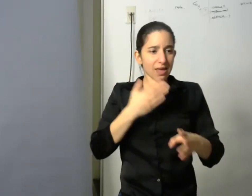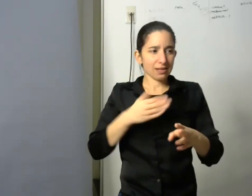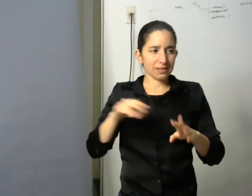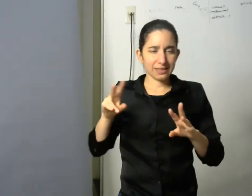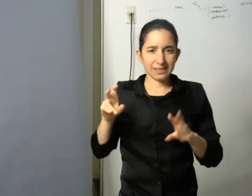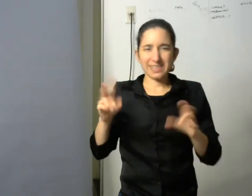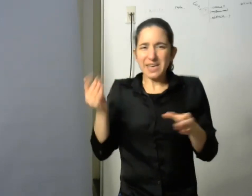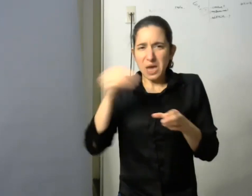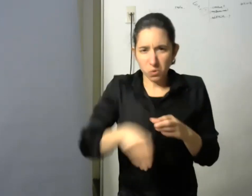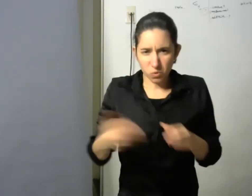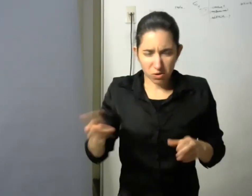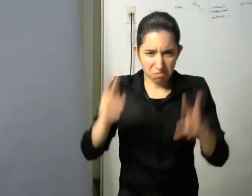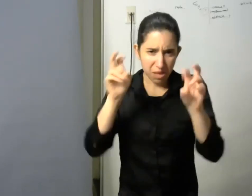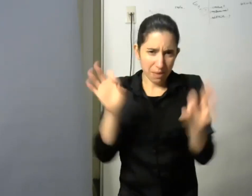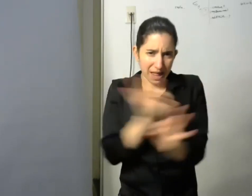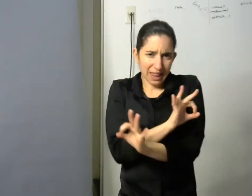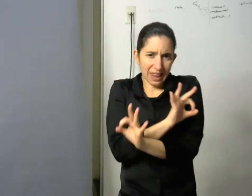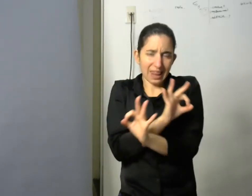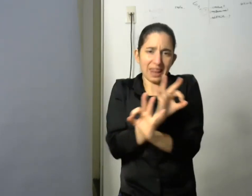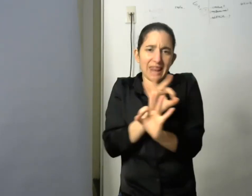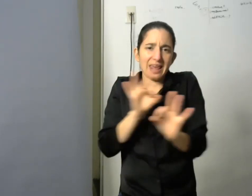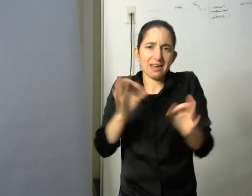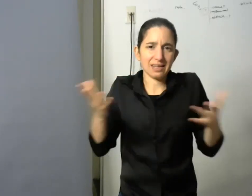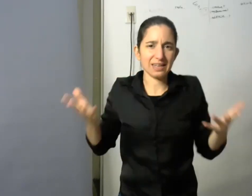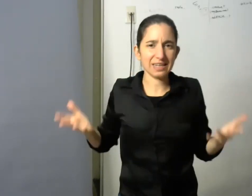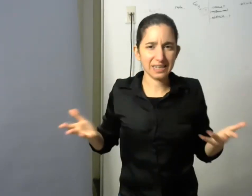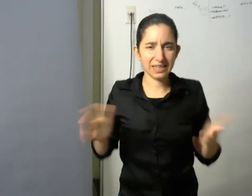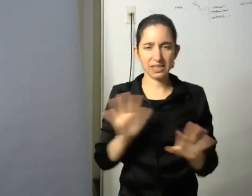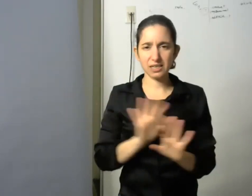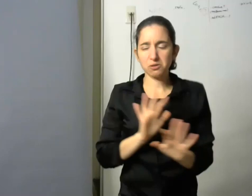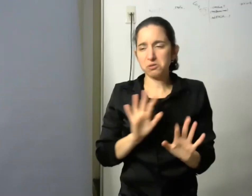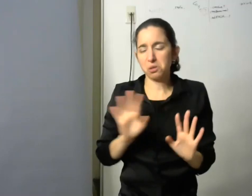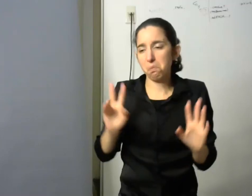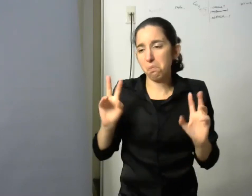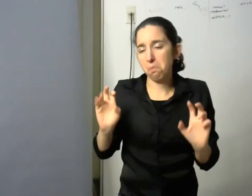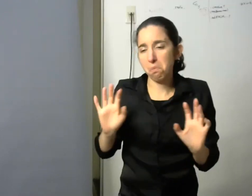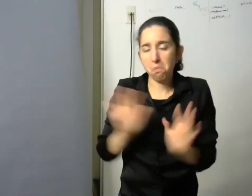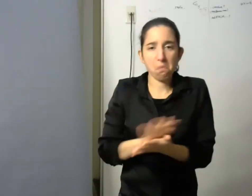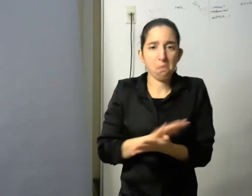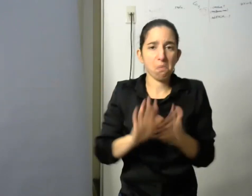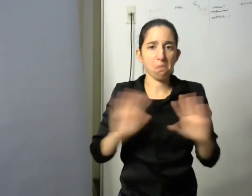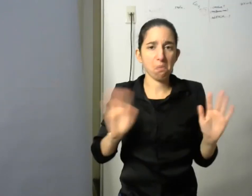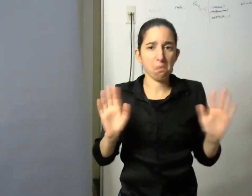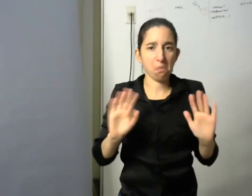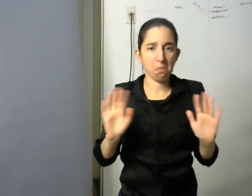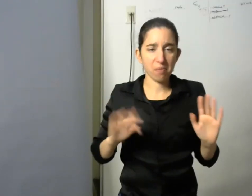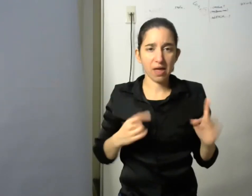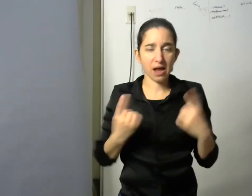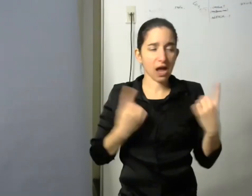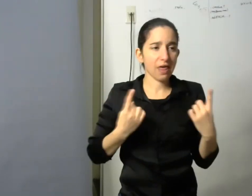no le daba total la importancia que tenía simplemente estaba sobreviviendo a una actitud a una